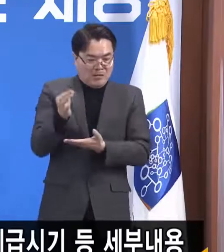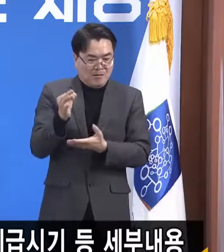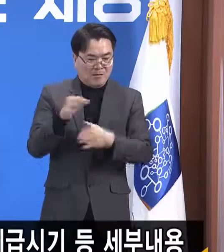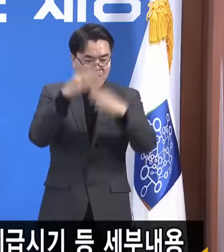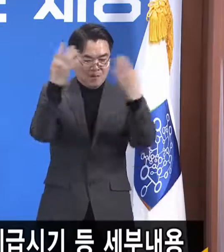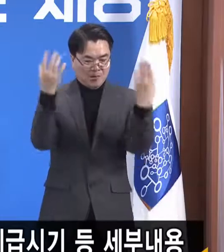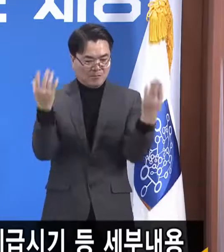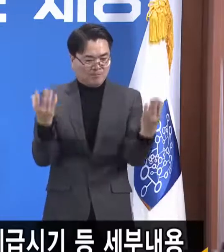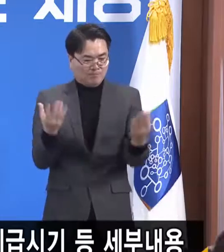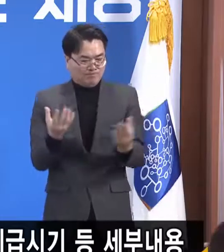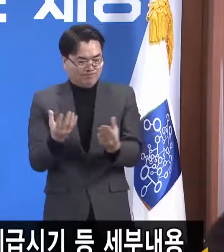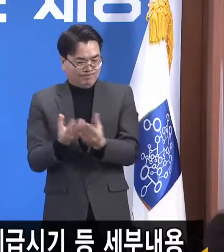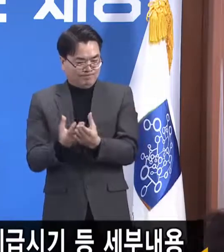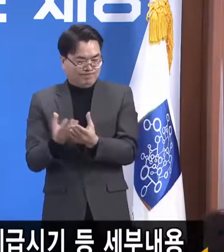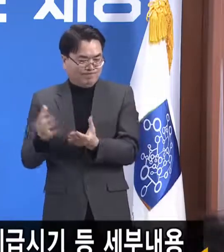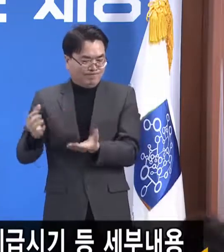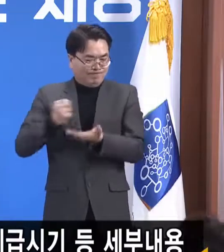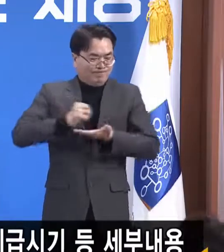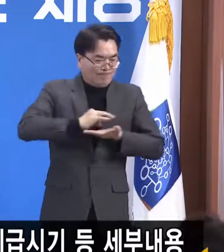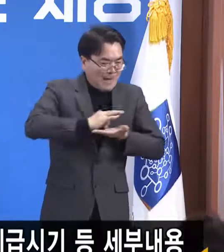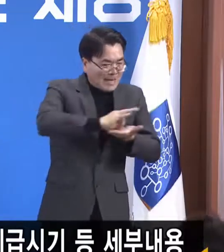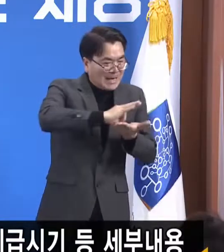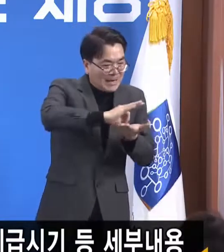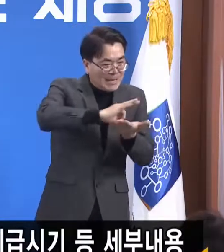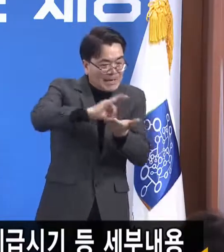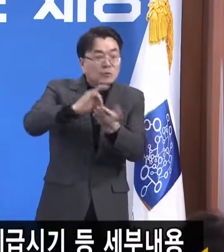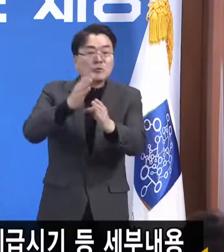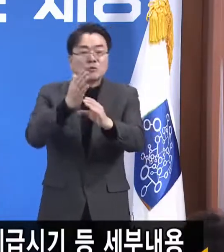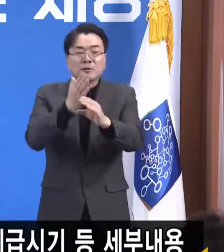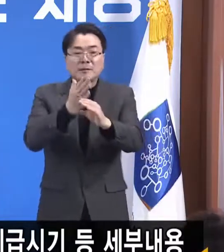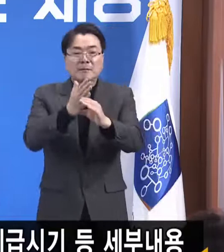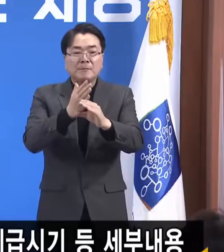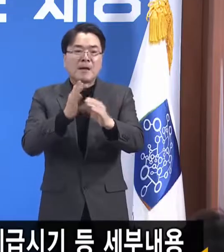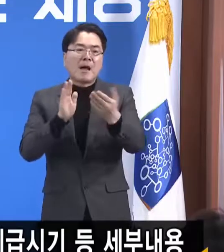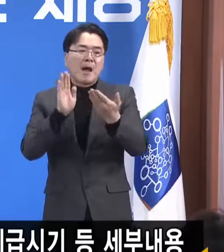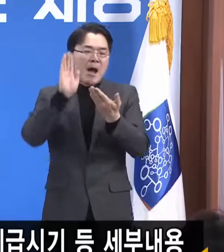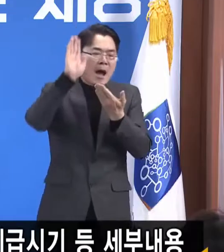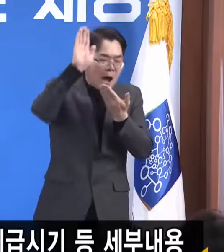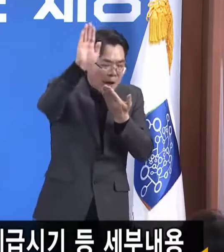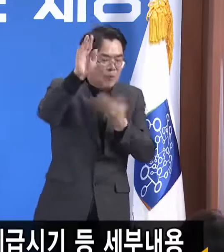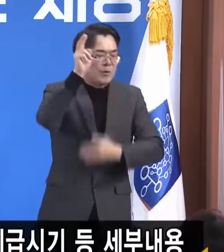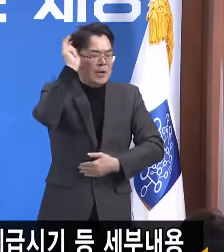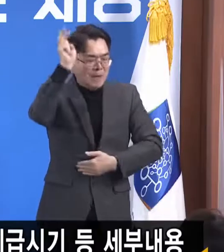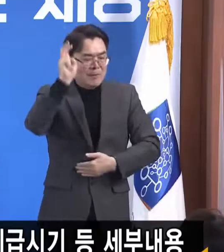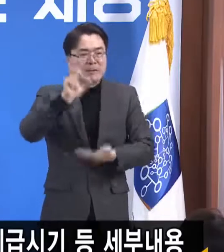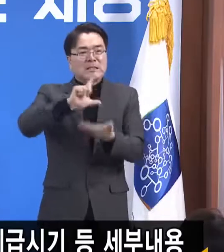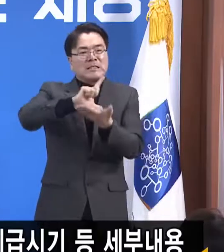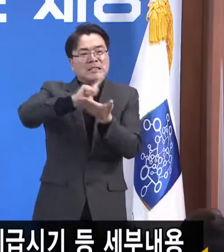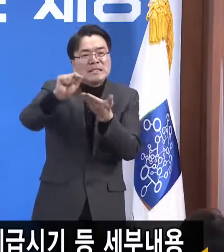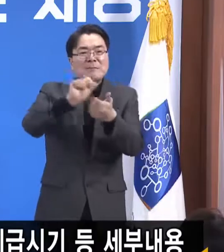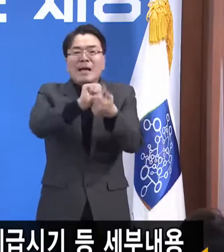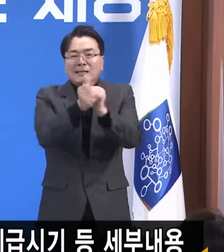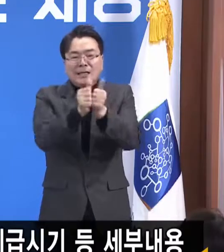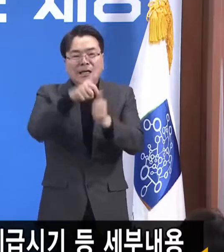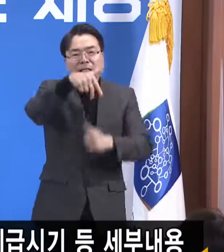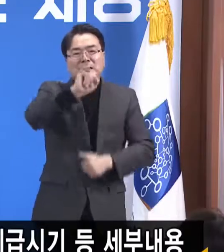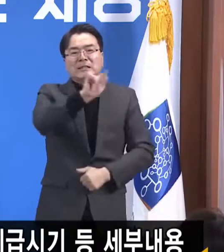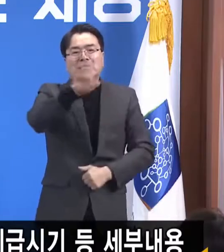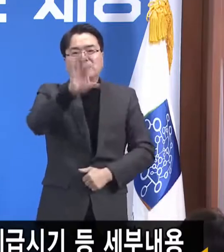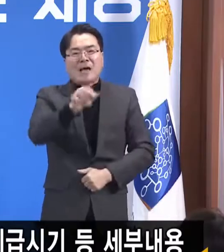동원해서 지급하지만 앞으로 한다면 지방채를 발행할 수밖에 없는 상황이 됐는데